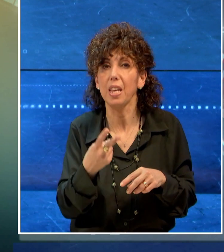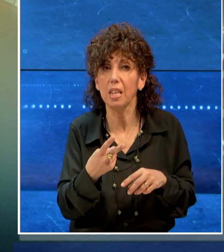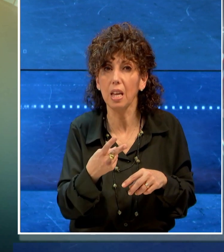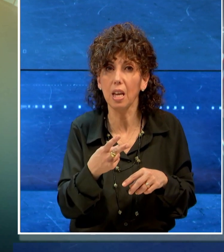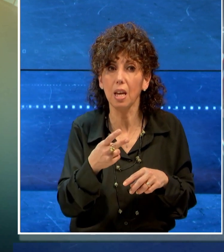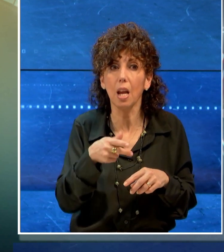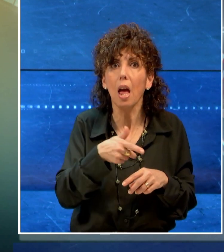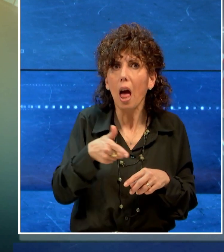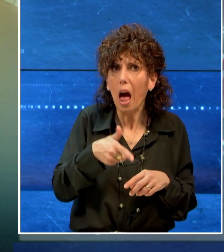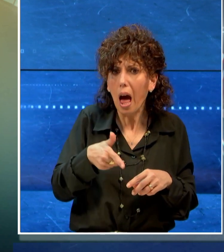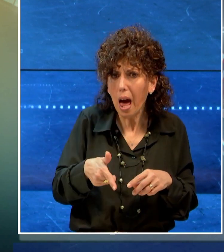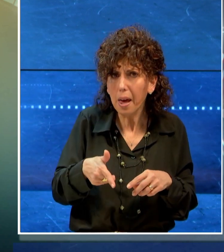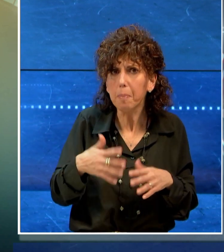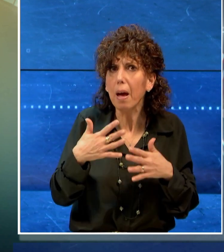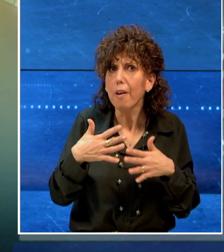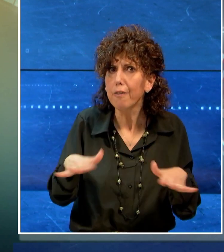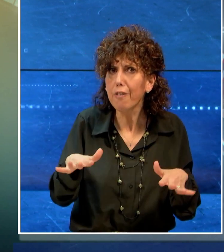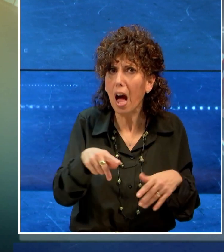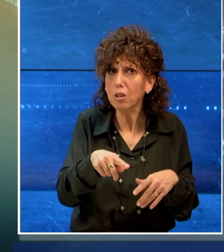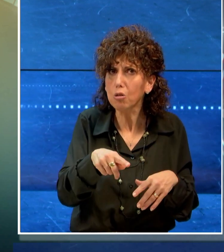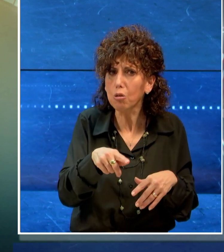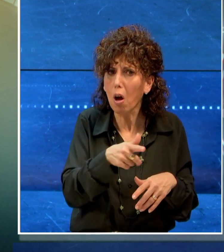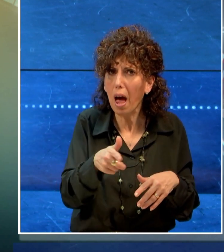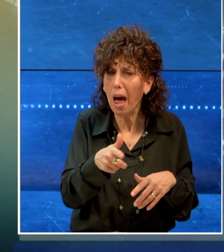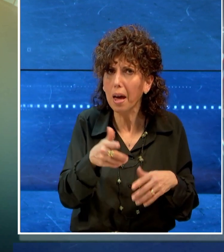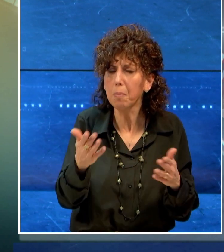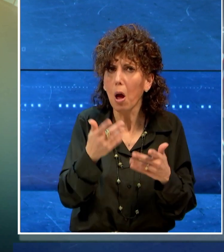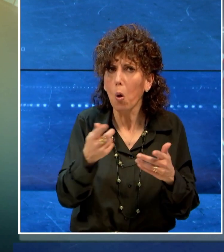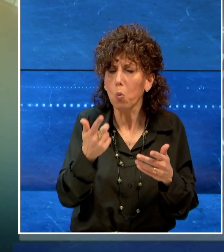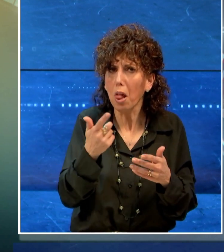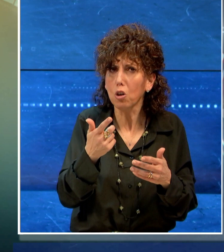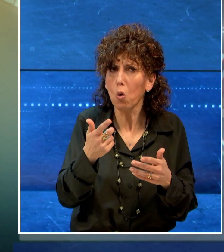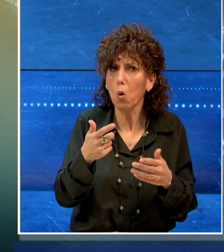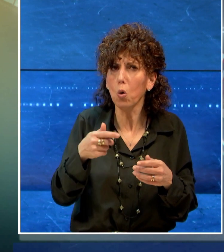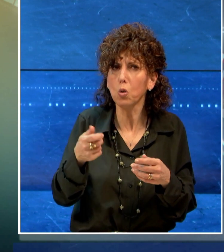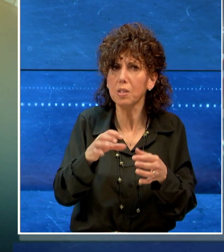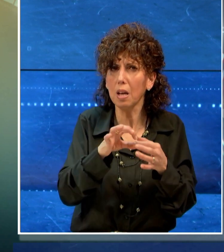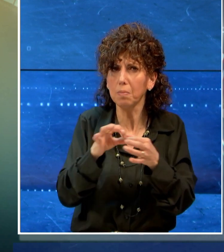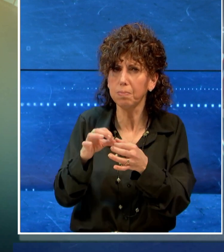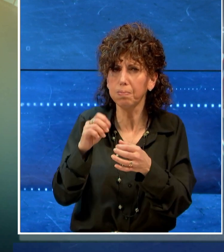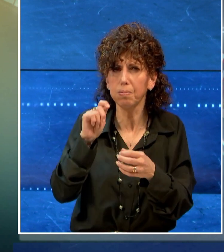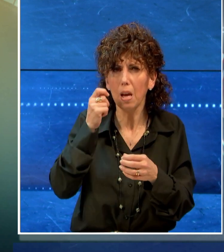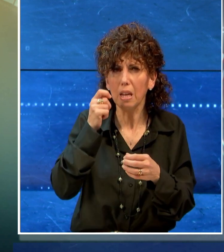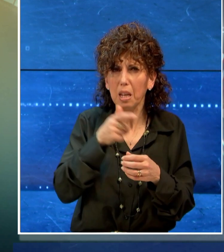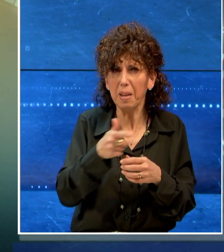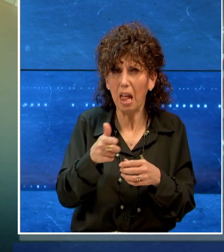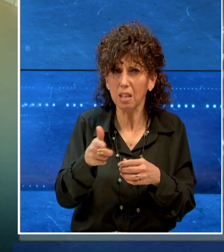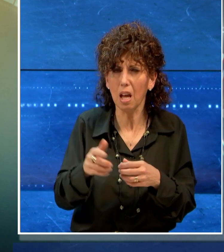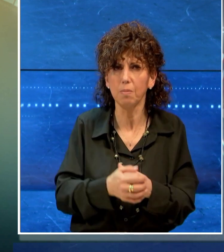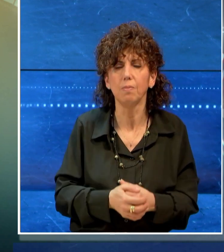se l'arma sia stata impiegata in episodi legati alla criminalità